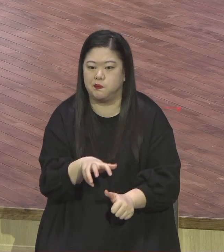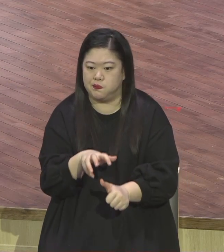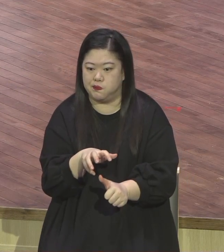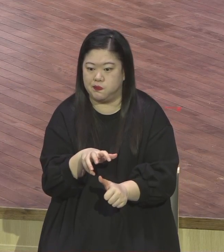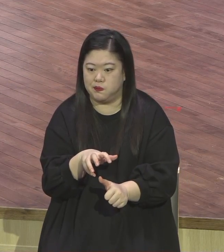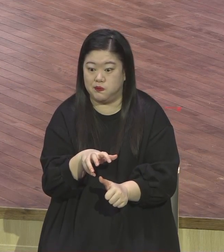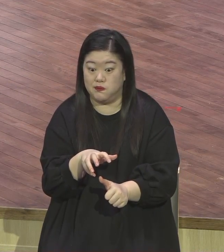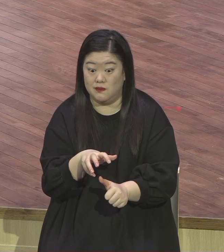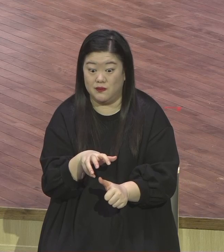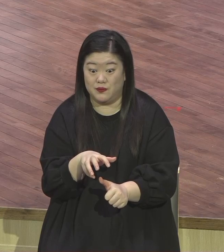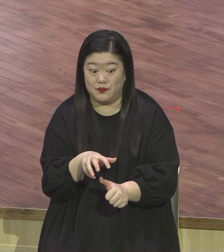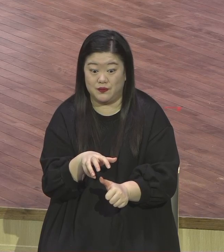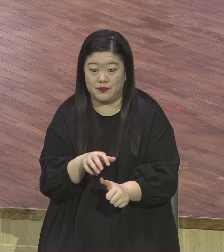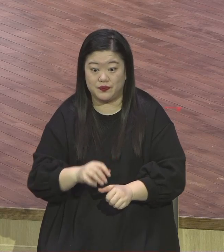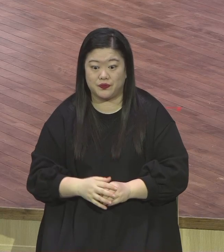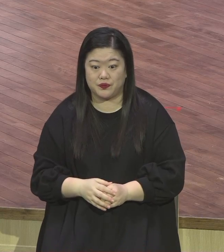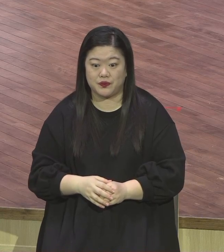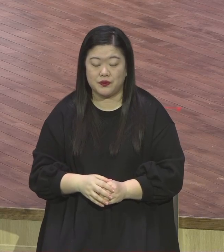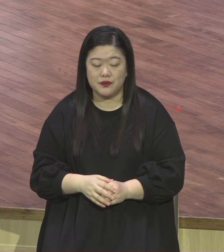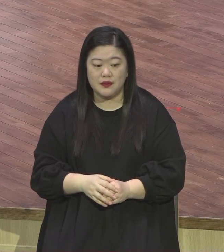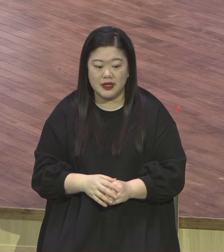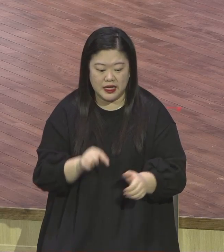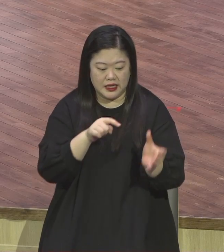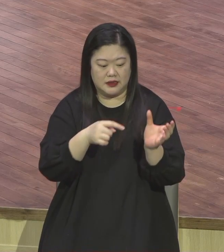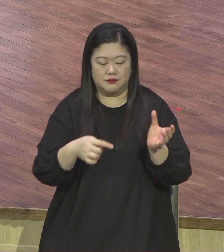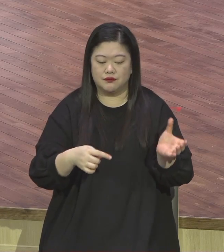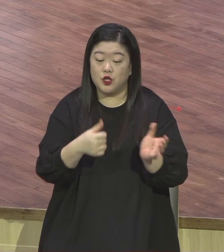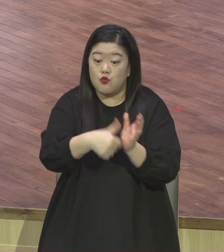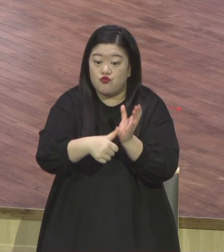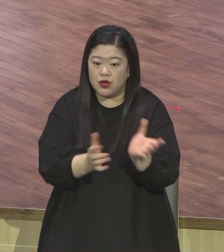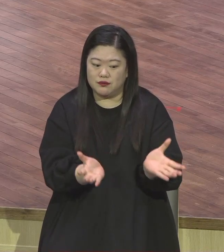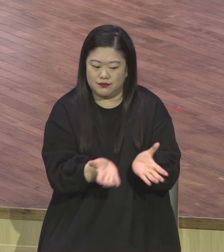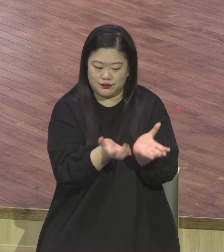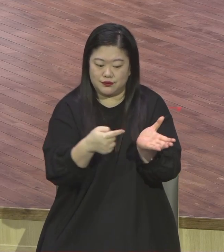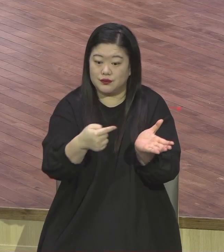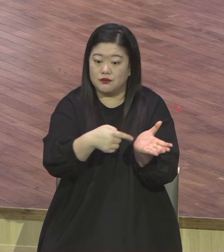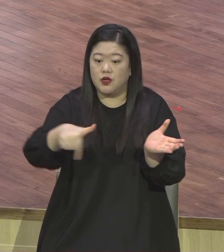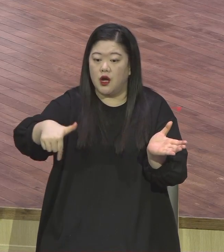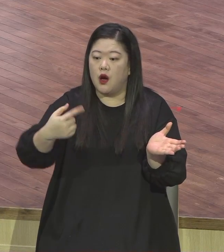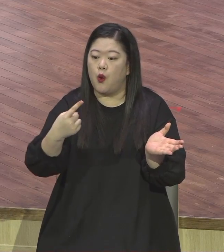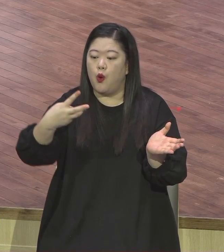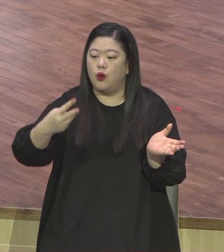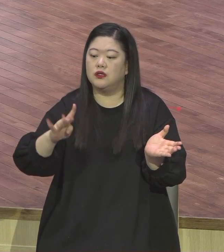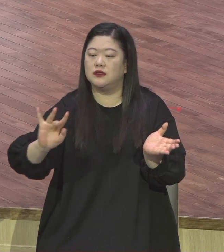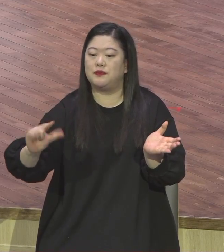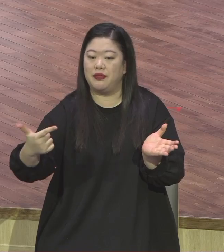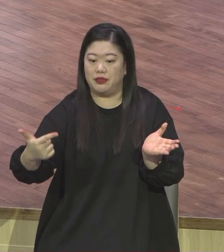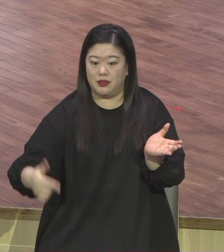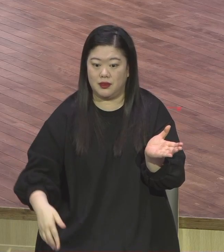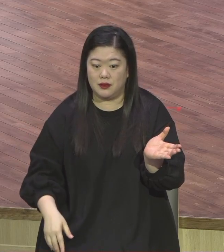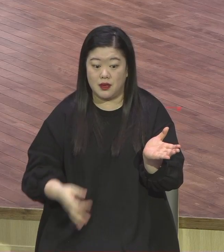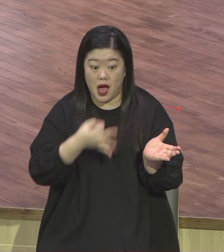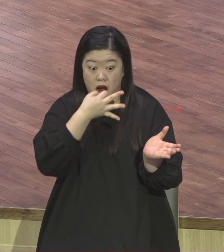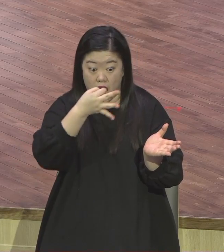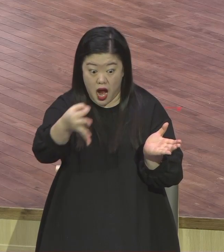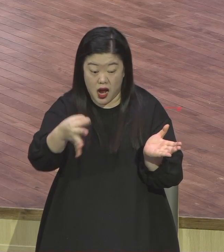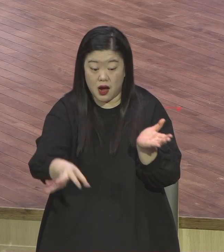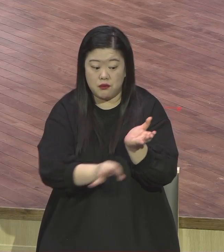그것을 다른 용도로 절대 사용 못해요 이렇게 서약하는 서약 제도입니다 고르반 이걸 고르반 이렇게